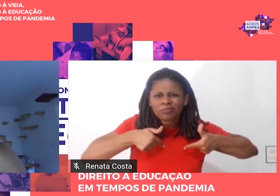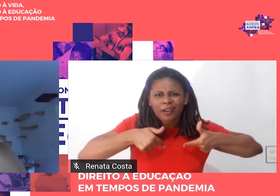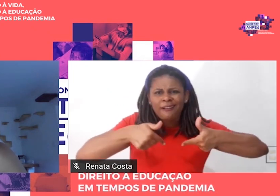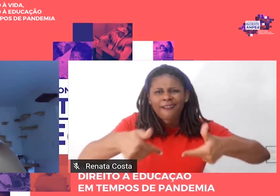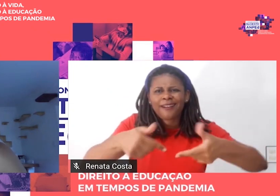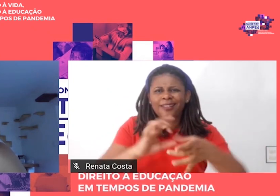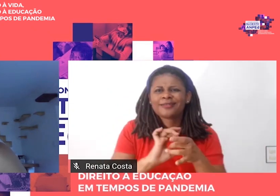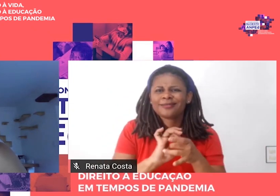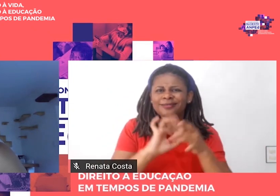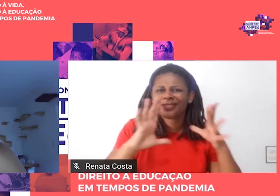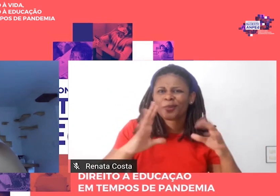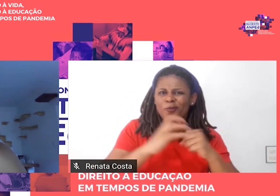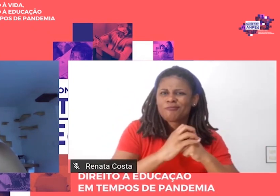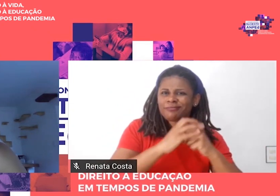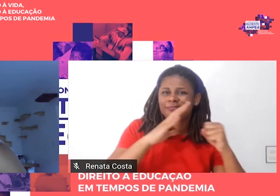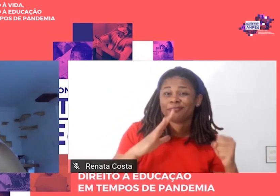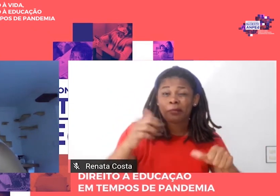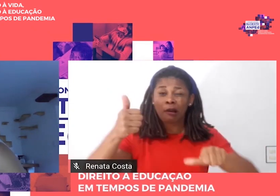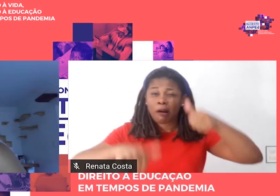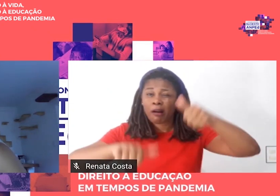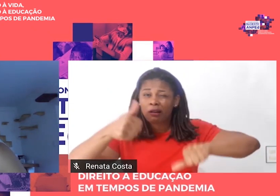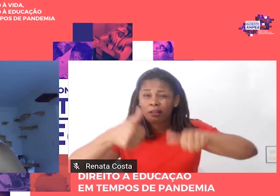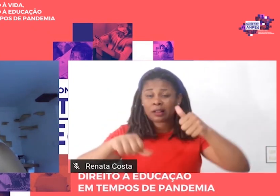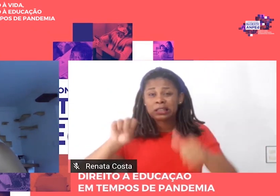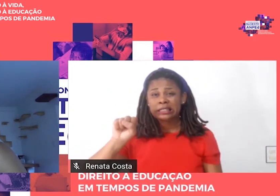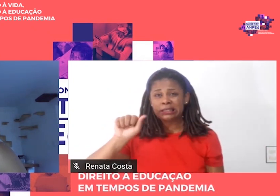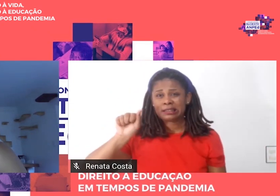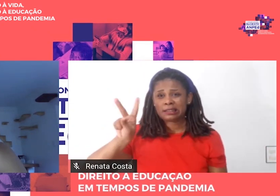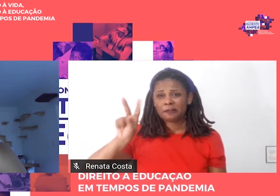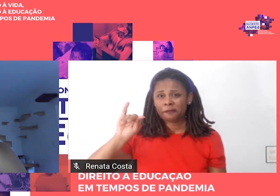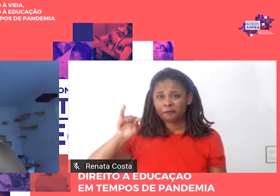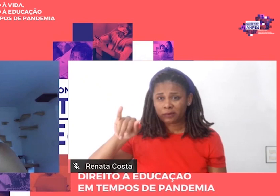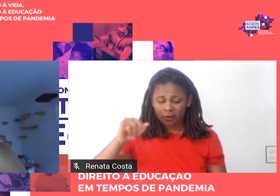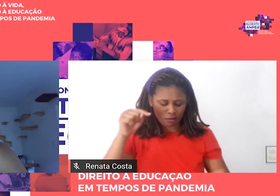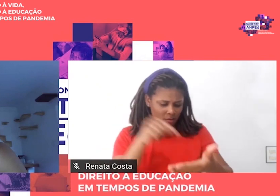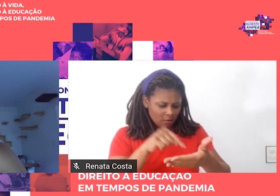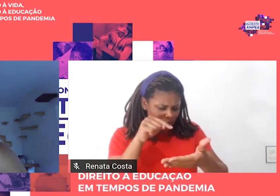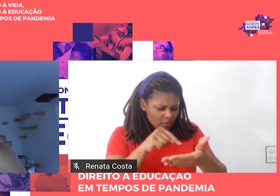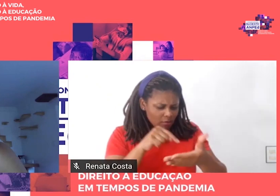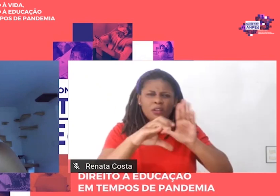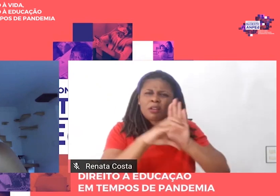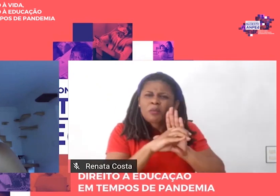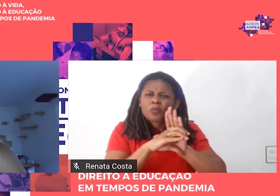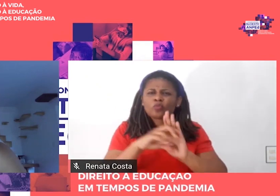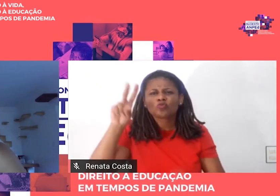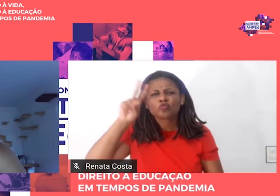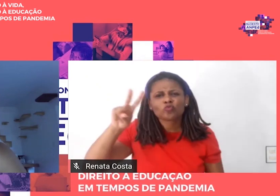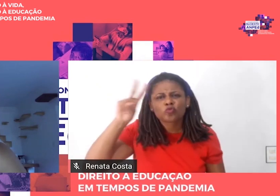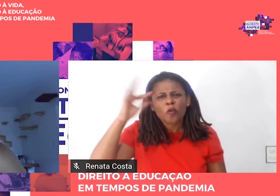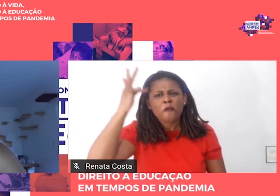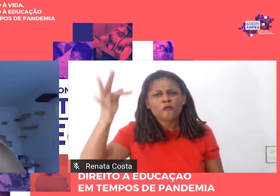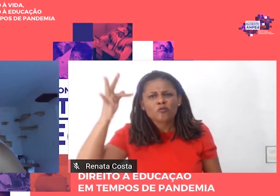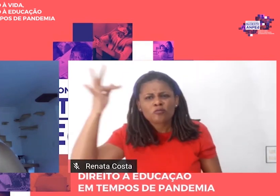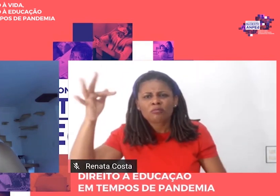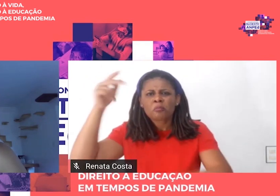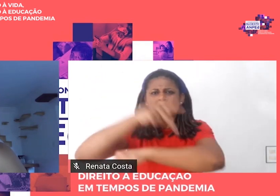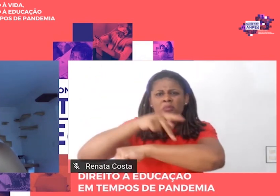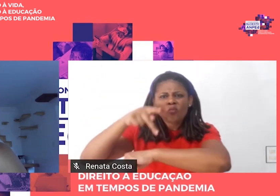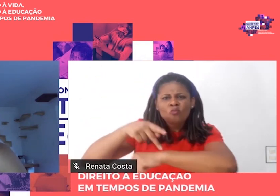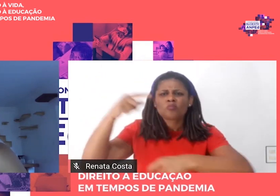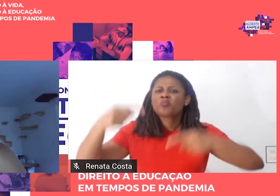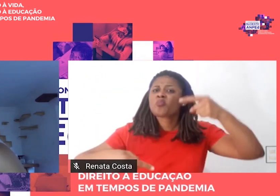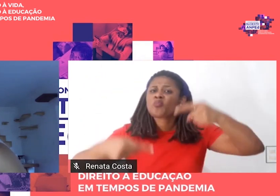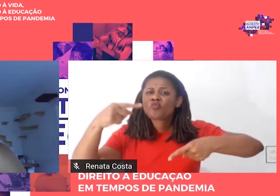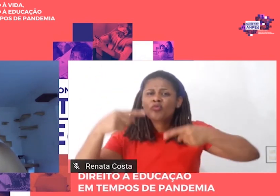análise de Saviani nesse capítulo de caráter histórico, filosófico, pedagógico e político é